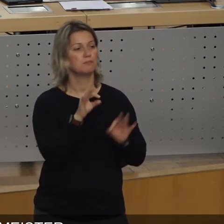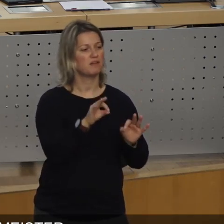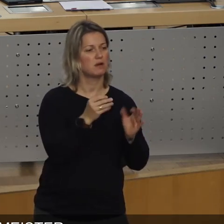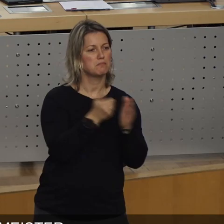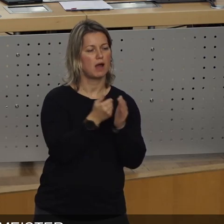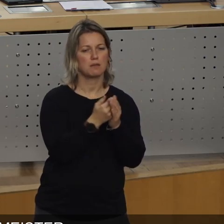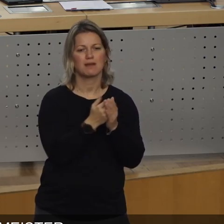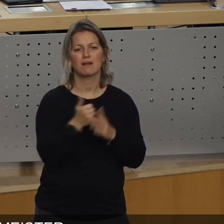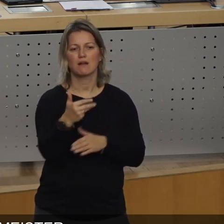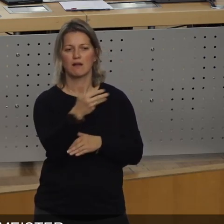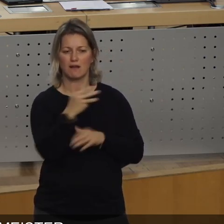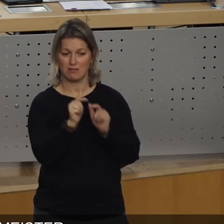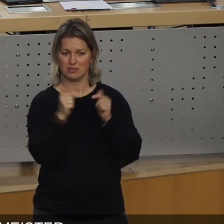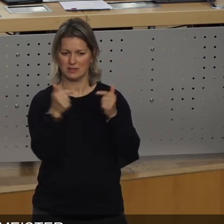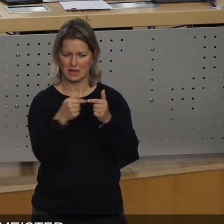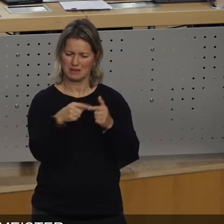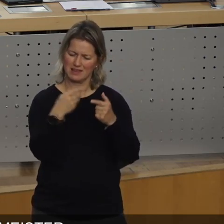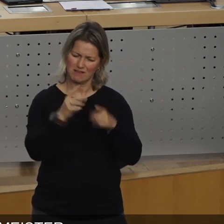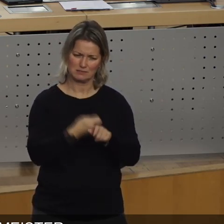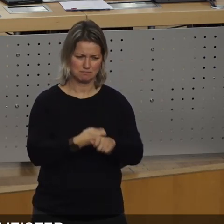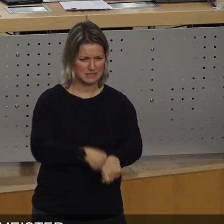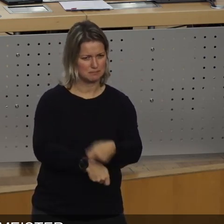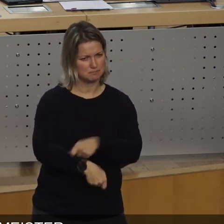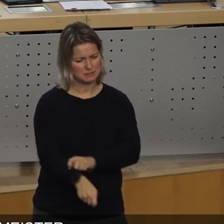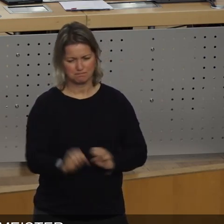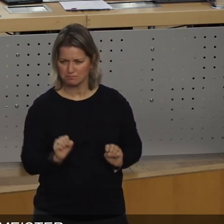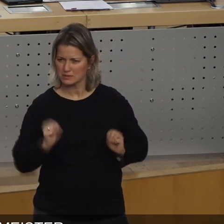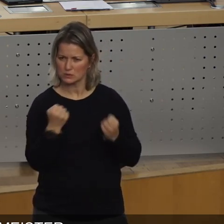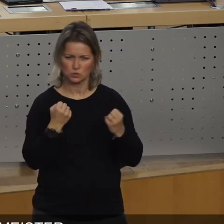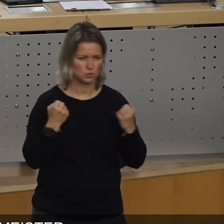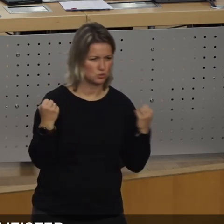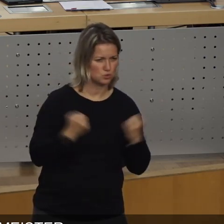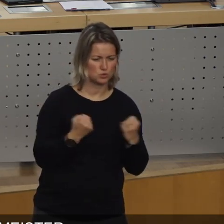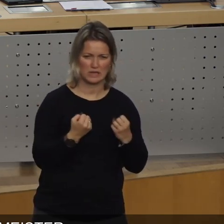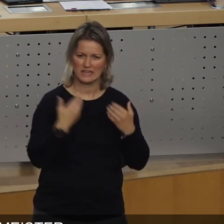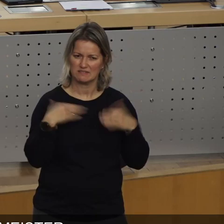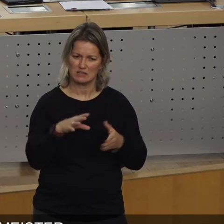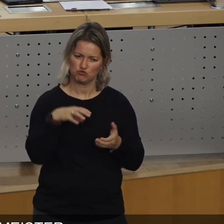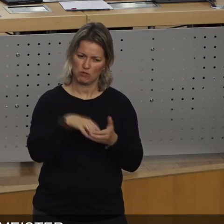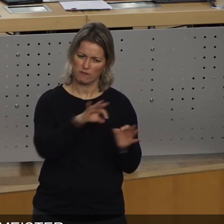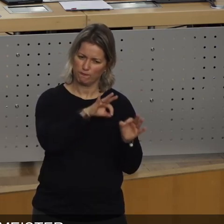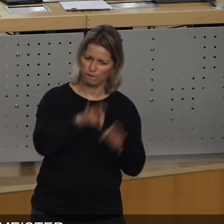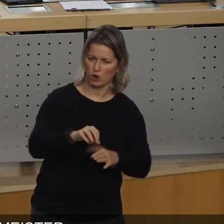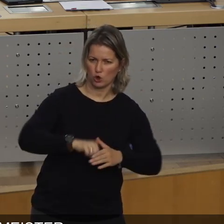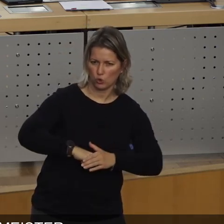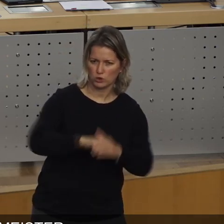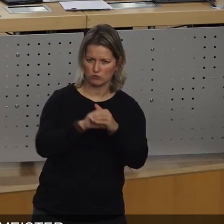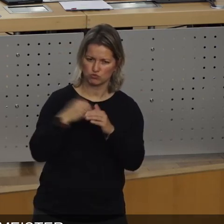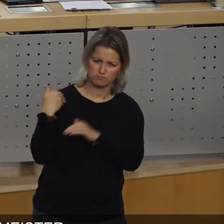Kollegen des Teams, die mit aller Kraft gearbeitet haben, die sich engagiert haben für diese Stadt, dann